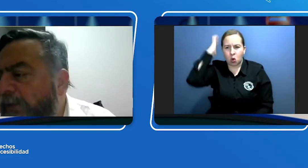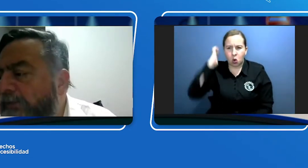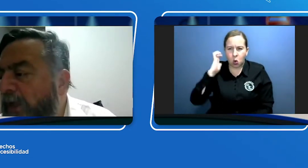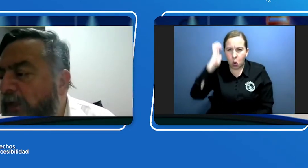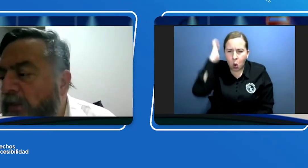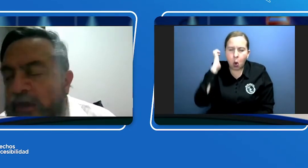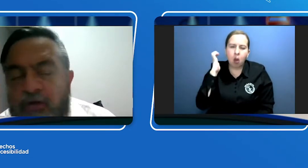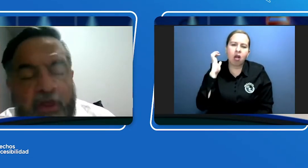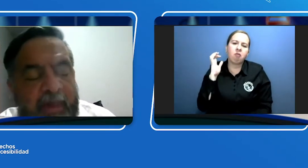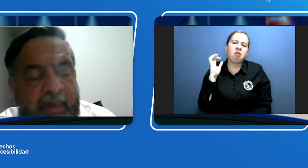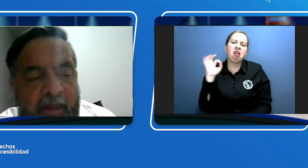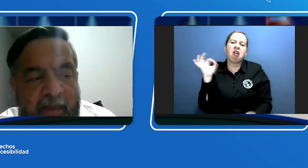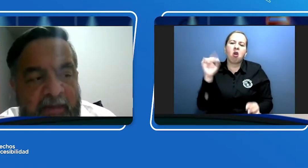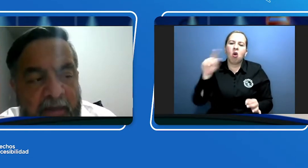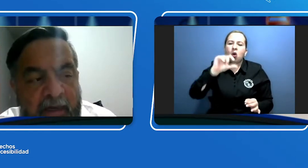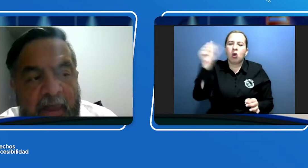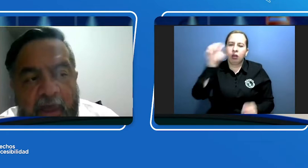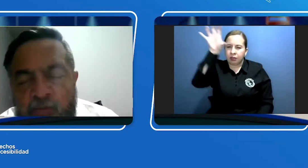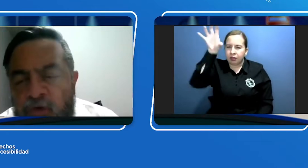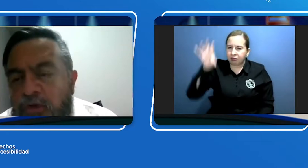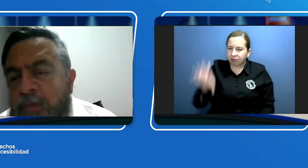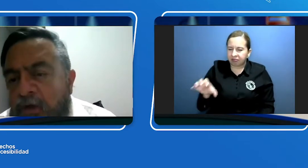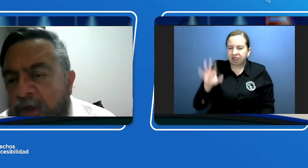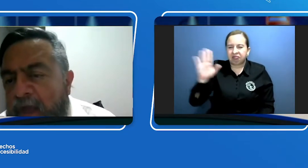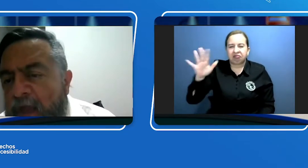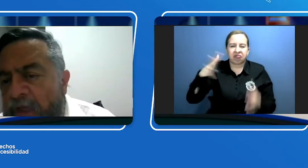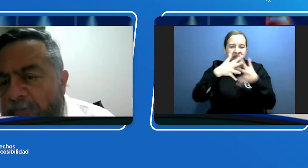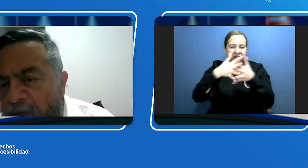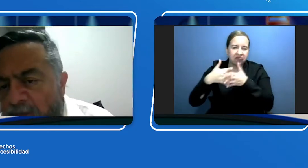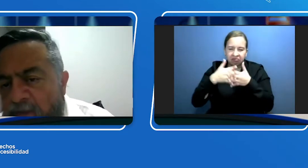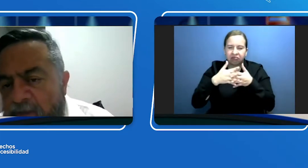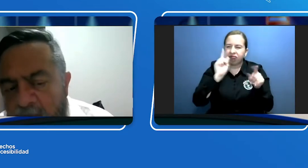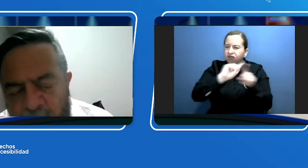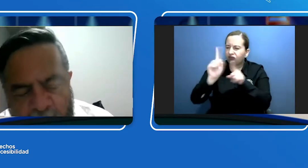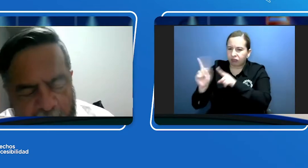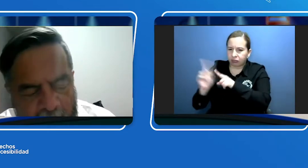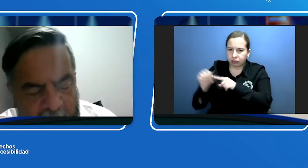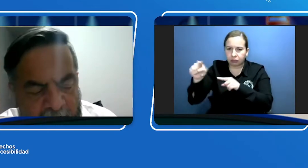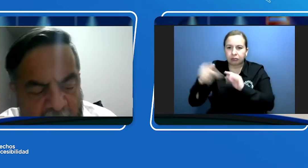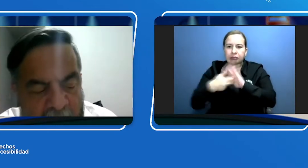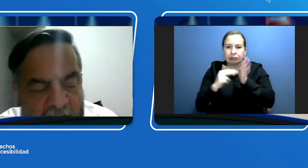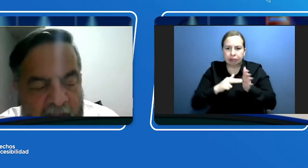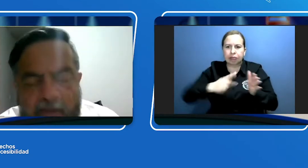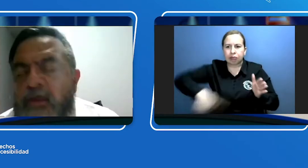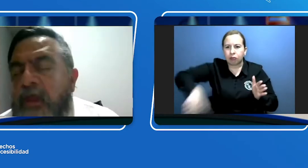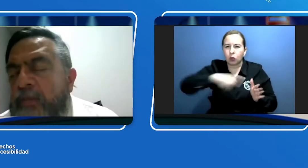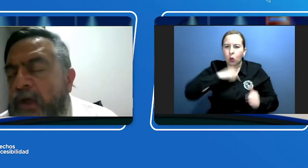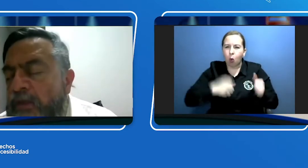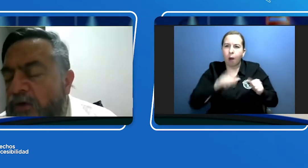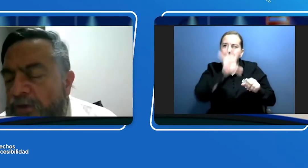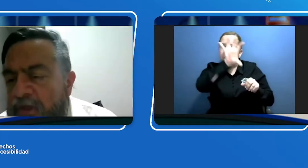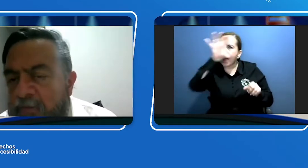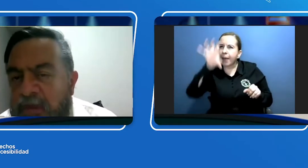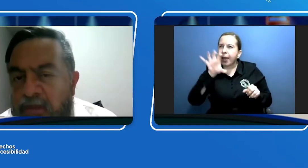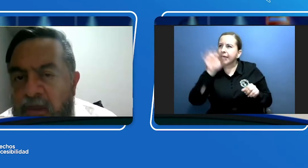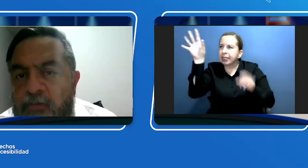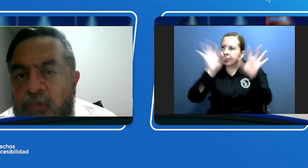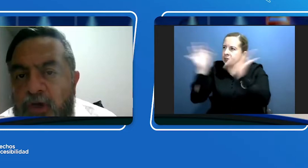países de Norteamérica. Es decir, hemos tomado una gama de países distintos para poder mirar este tema de los sistemas de acceso y poder